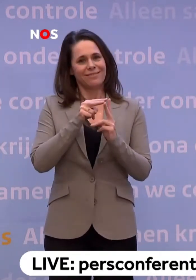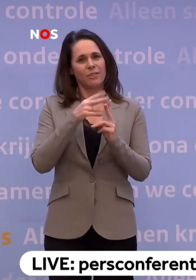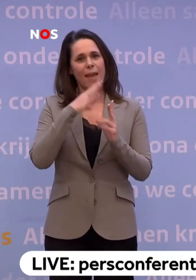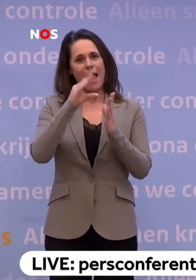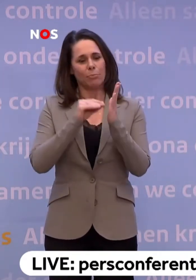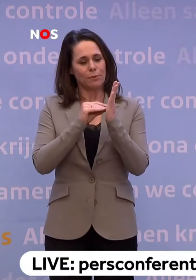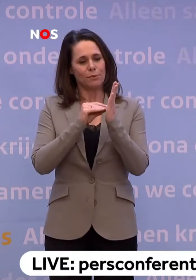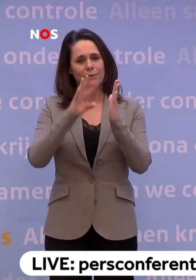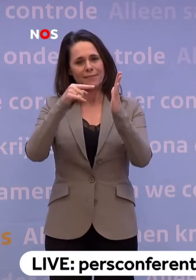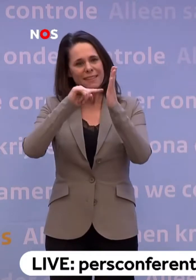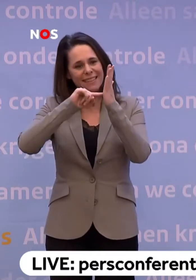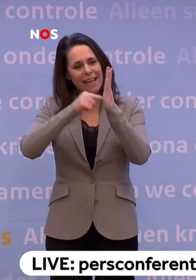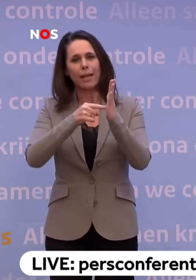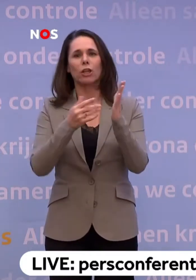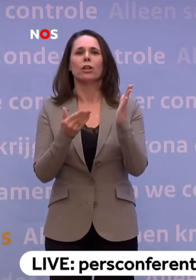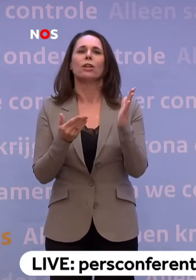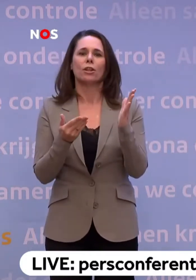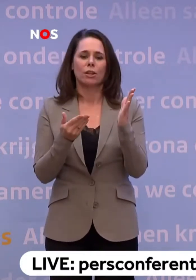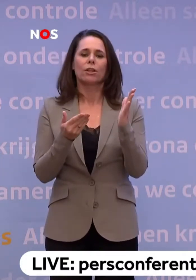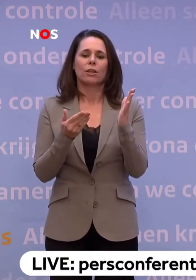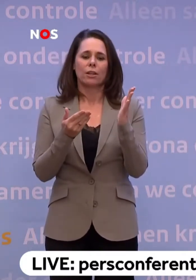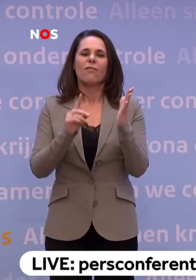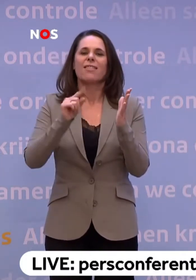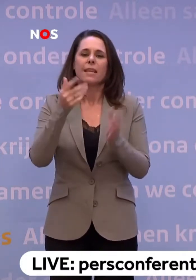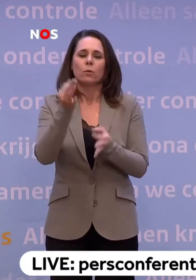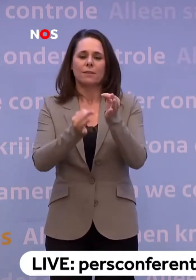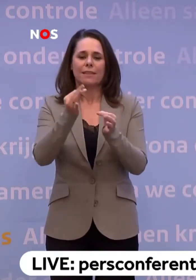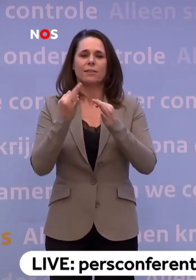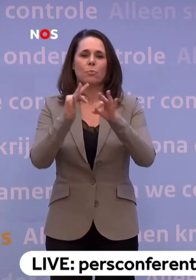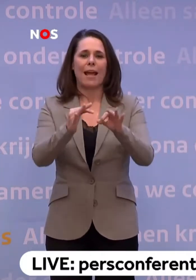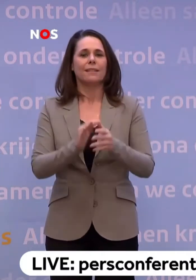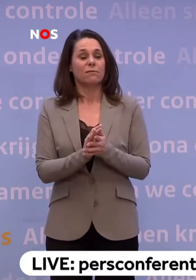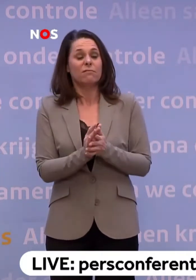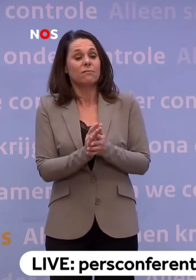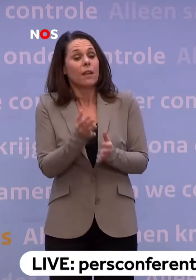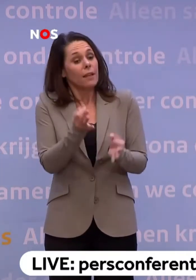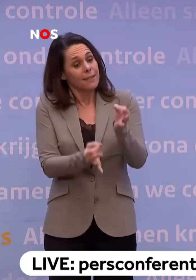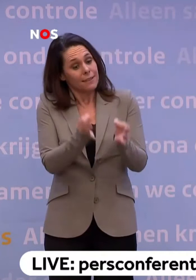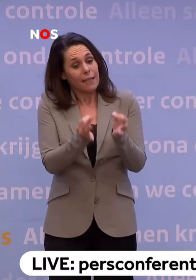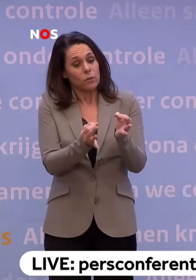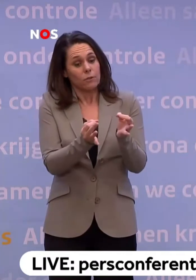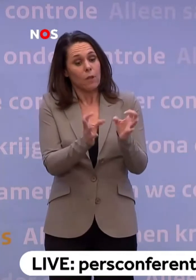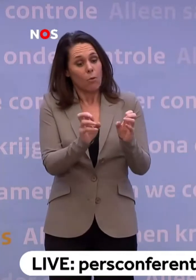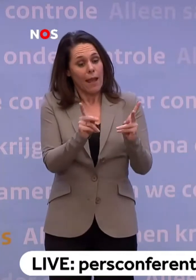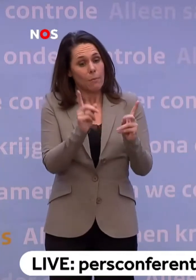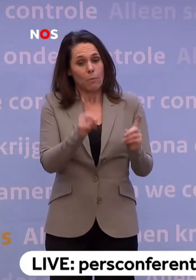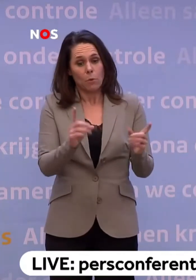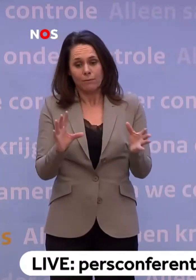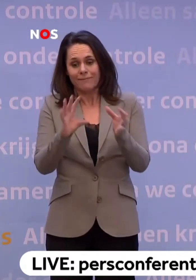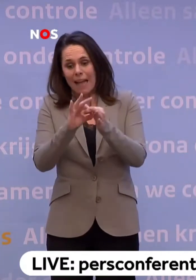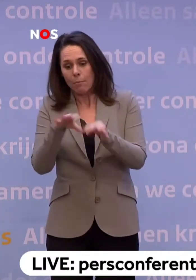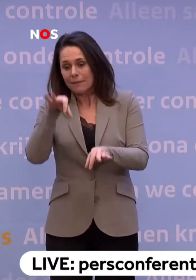kern van het nieuwe testbeleid. Want testen moet altijd wel vervolgens ook gepaard gaan met